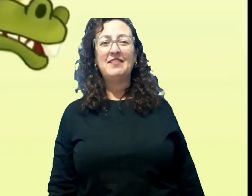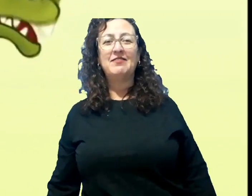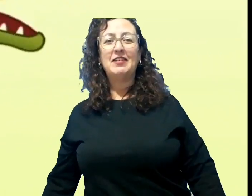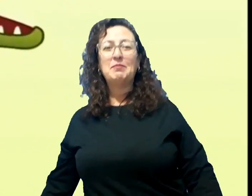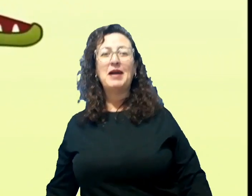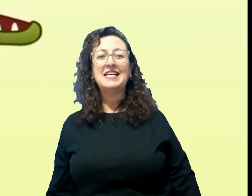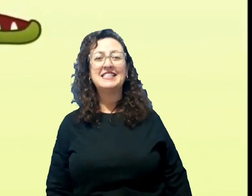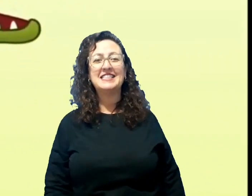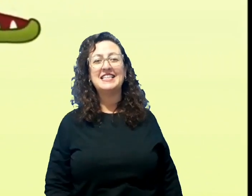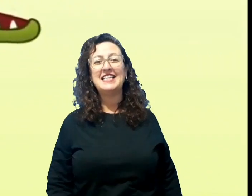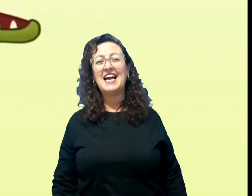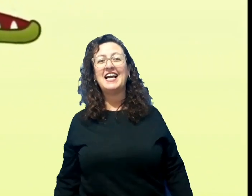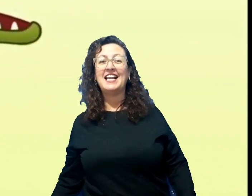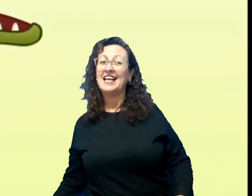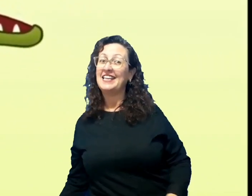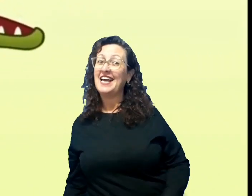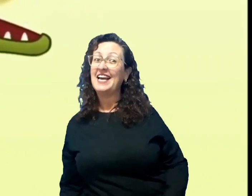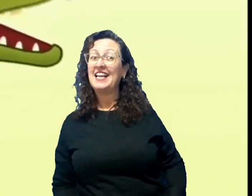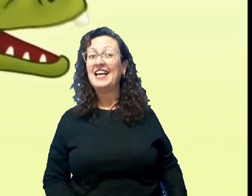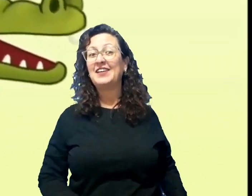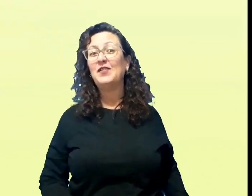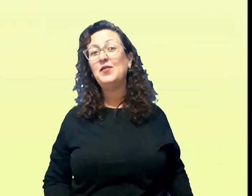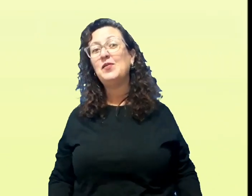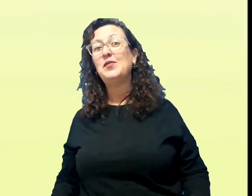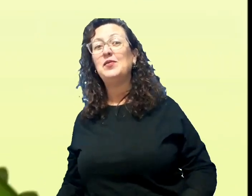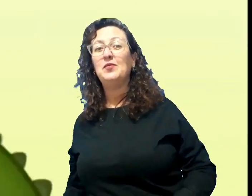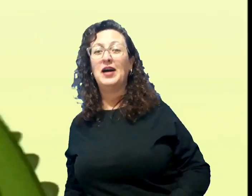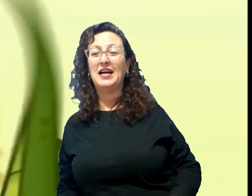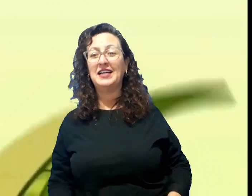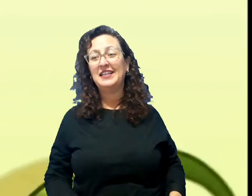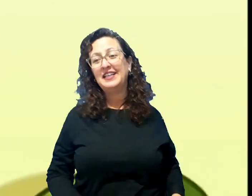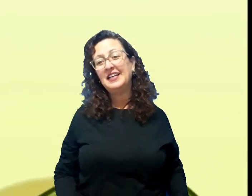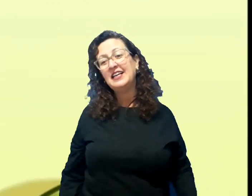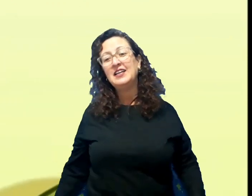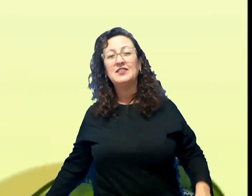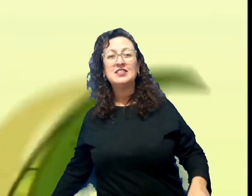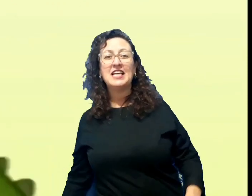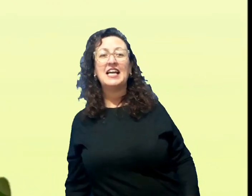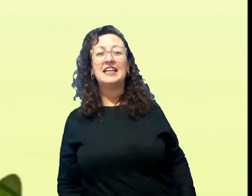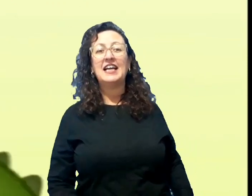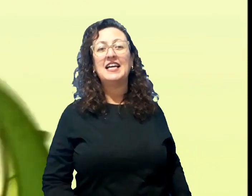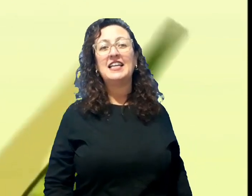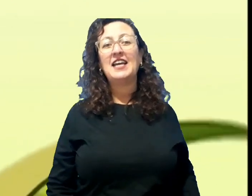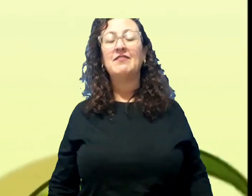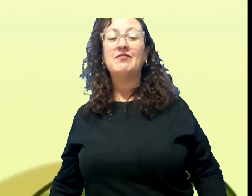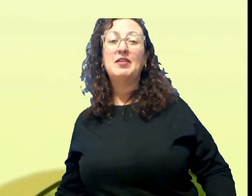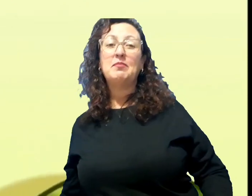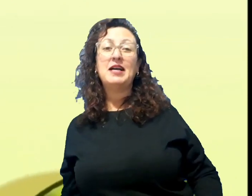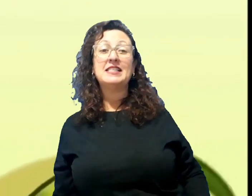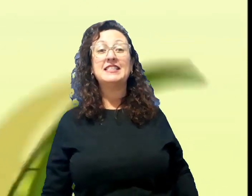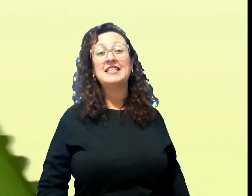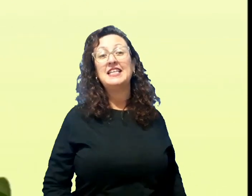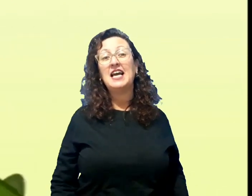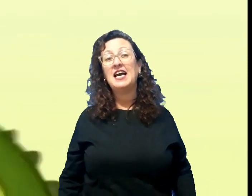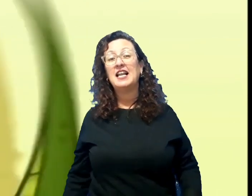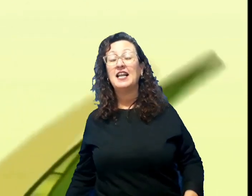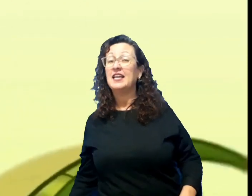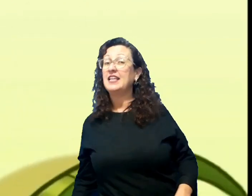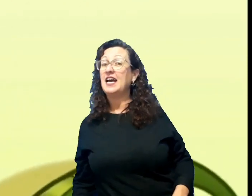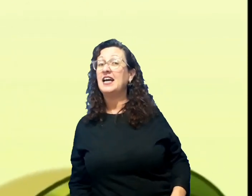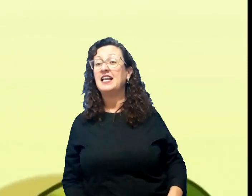jacaré foi passear lá na lagoa. O jacaré foi